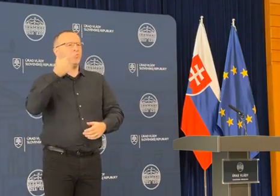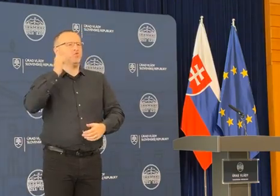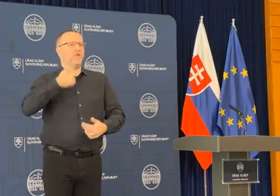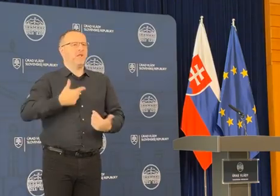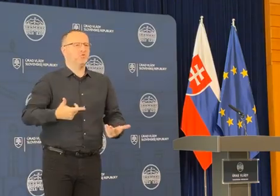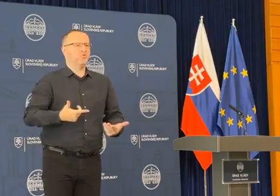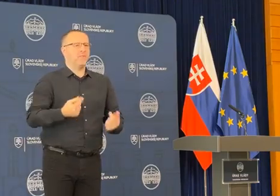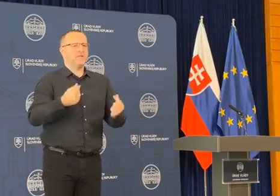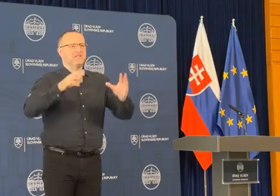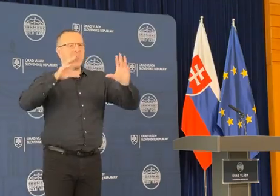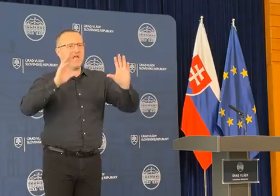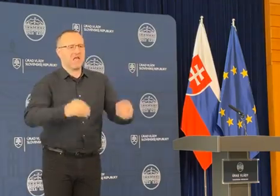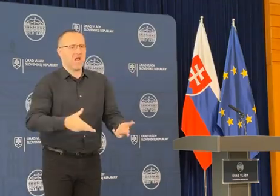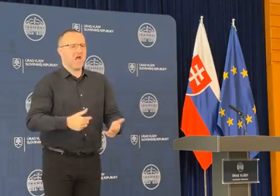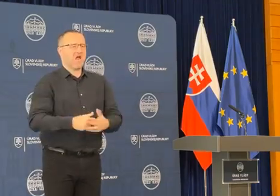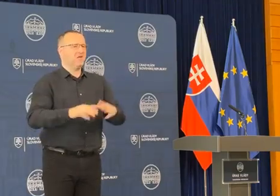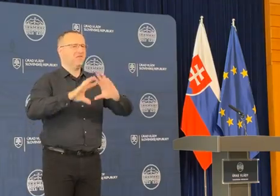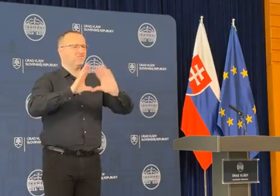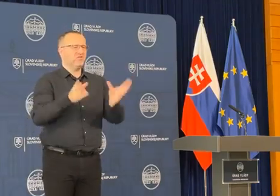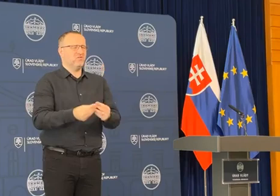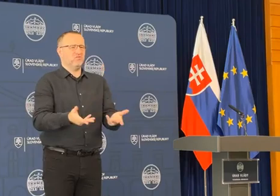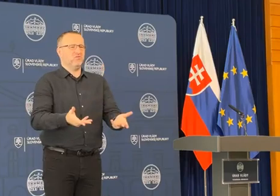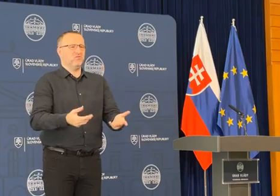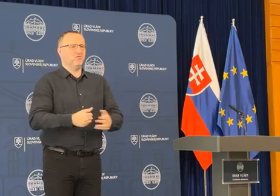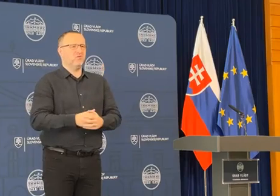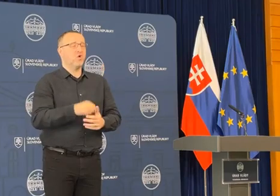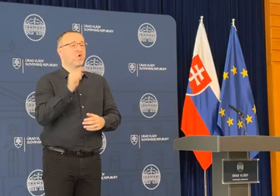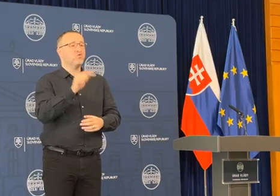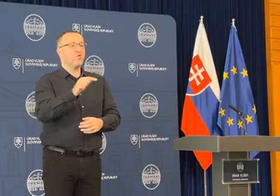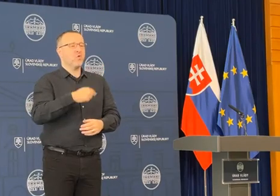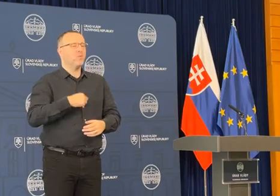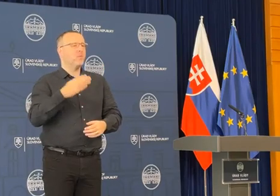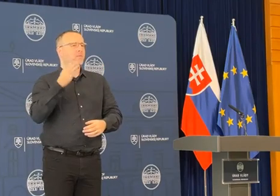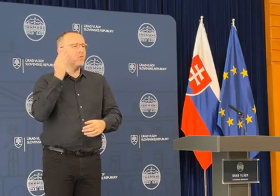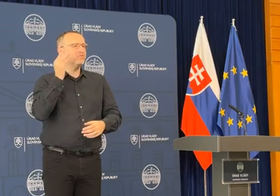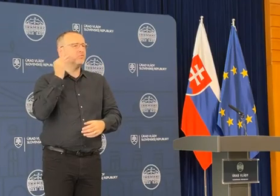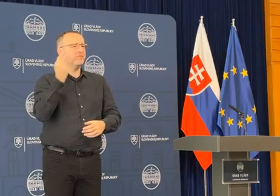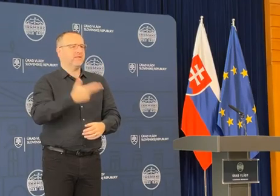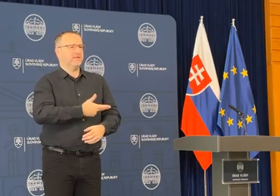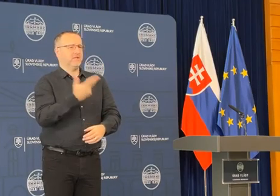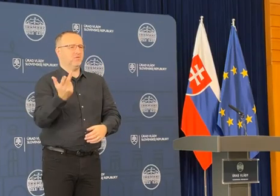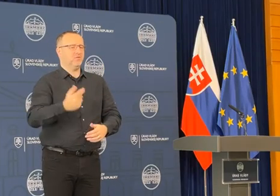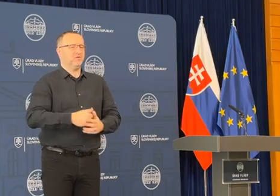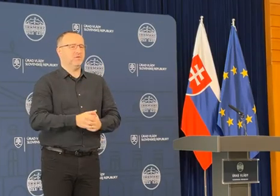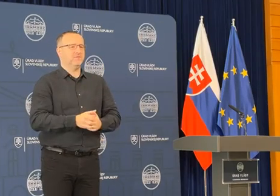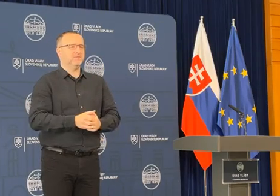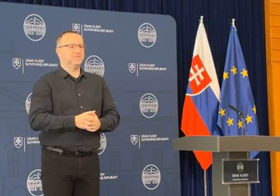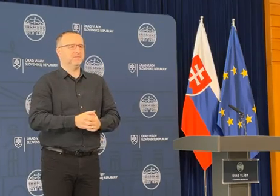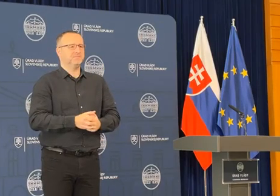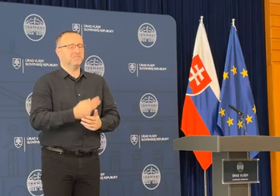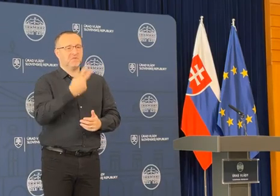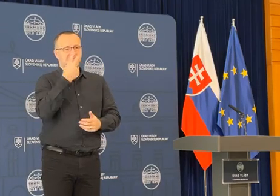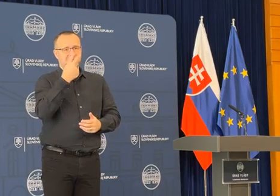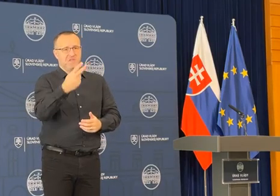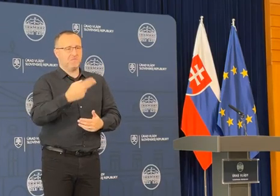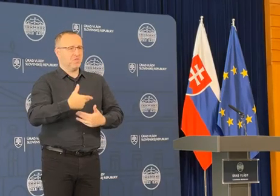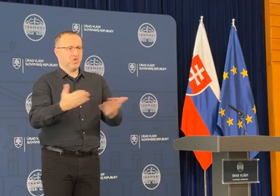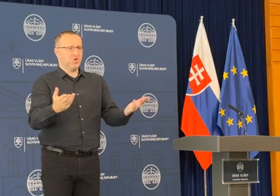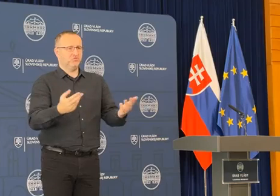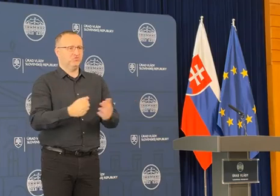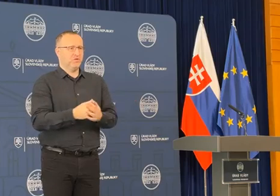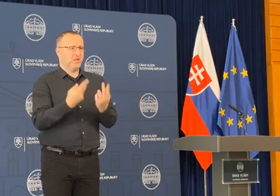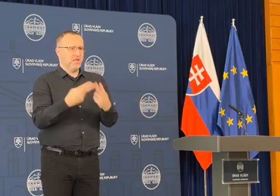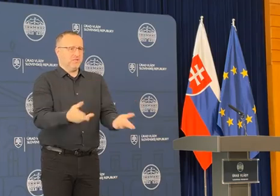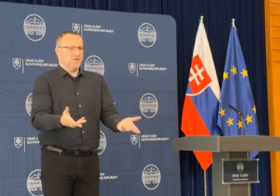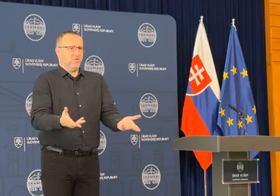proste skrachuje a neviem čo všetko. Ale toto sme počúvali tri roky. A vidíme, že nič z toho sa